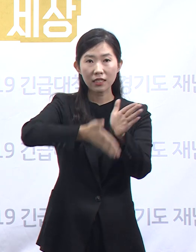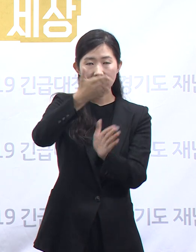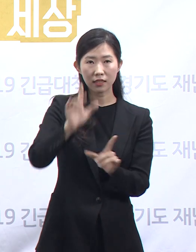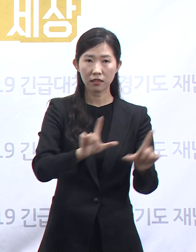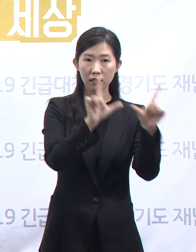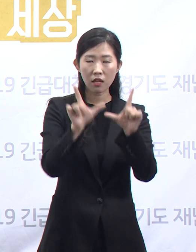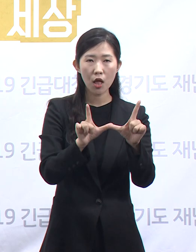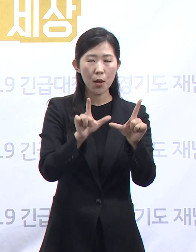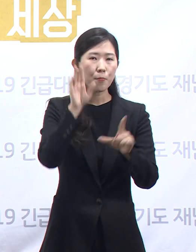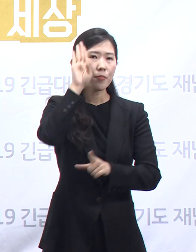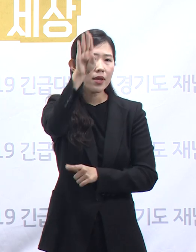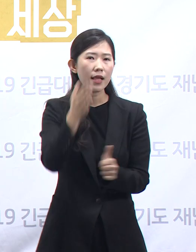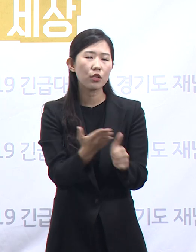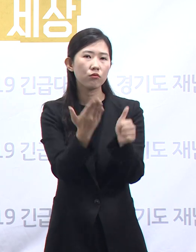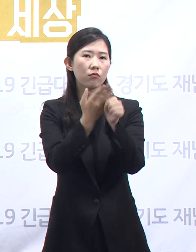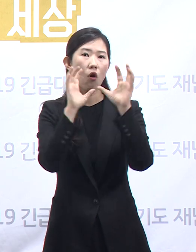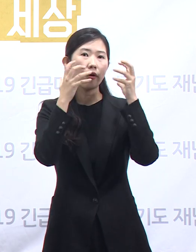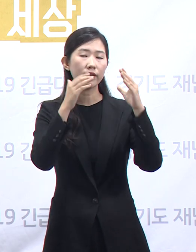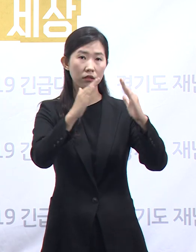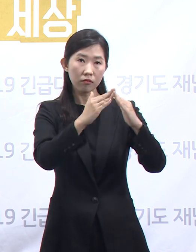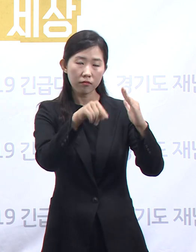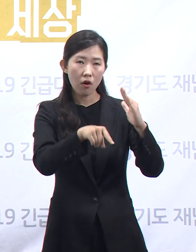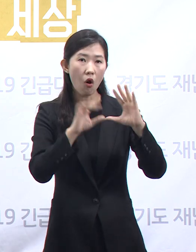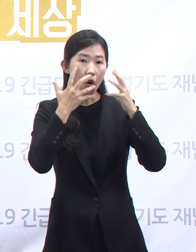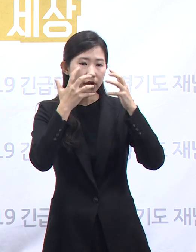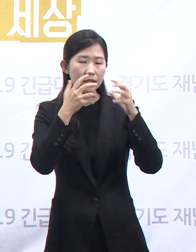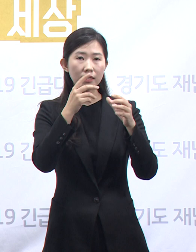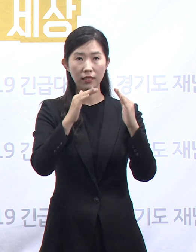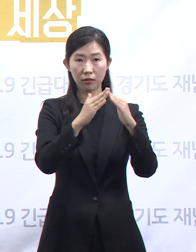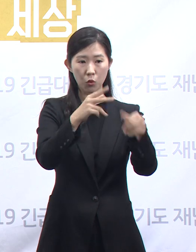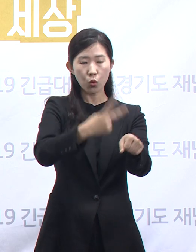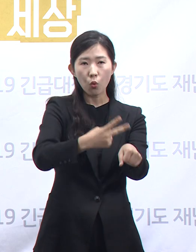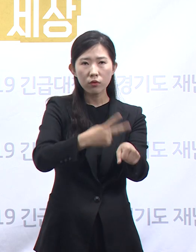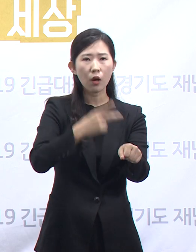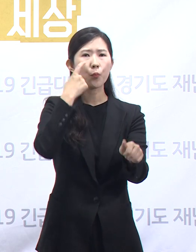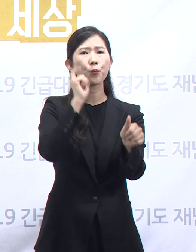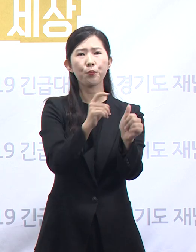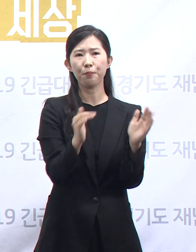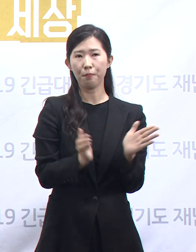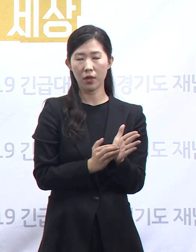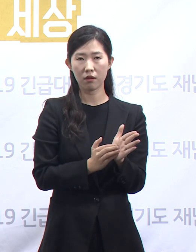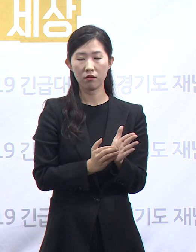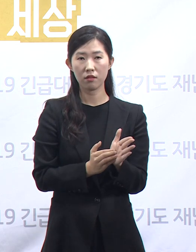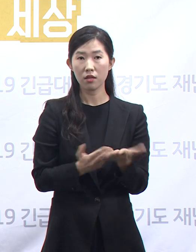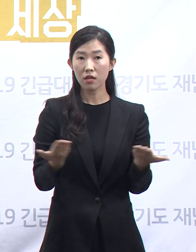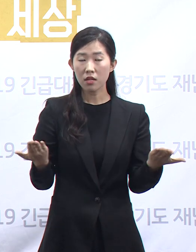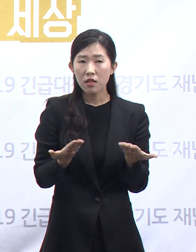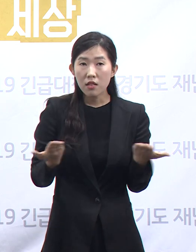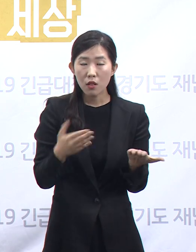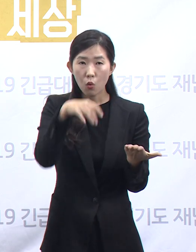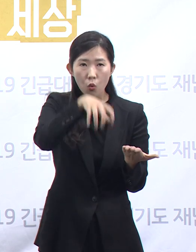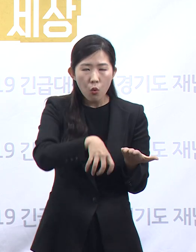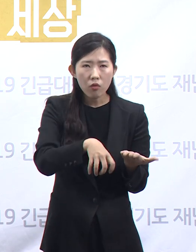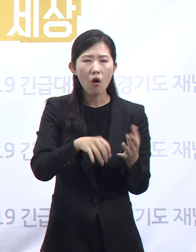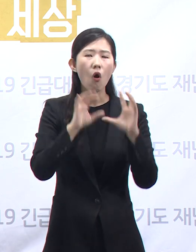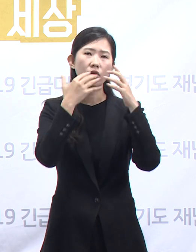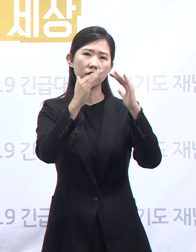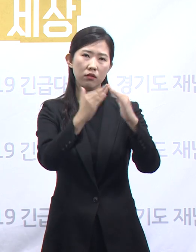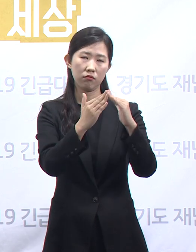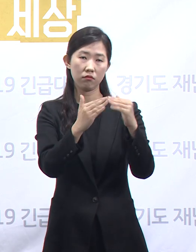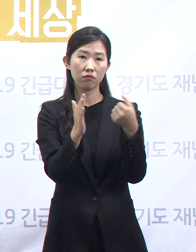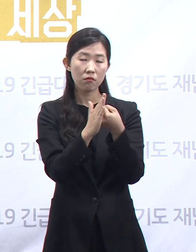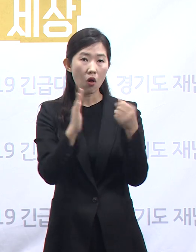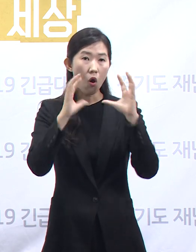미래키움 어린이집에서 어린이집 교사가 확진 판정을 받았습니다. 직장 어린이집이기 때문에 어린이집